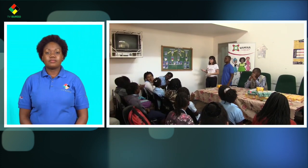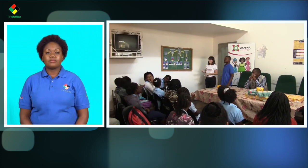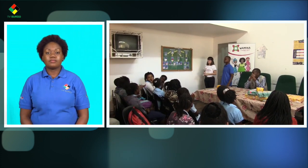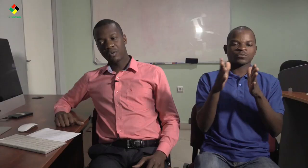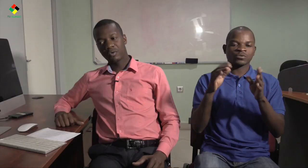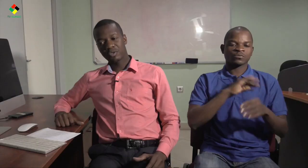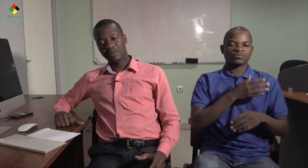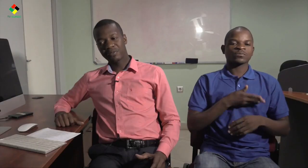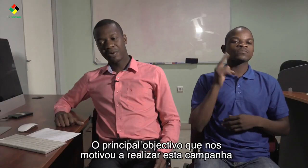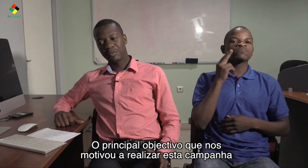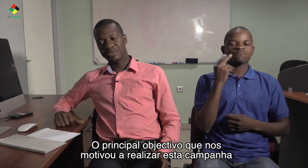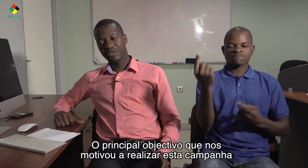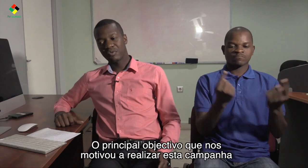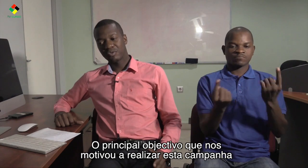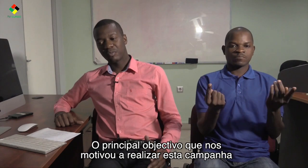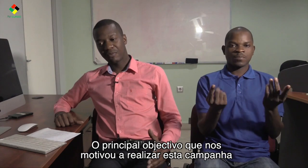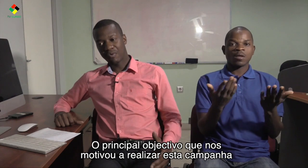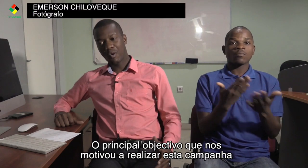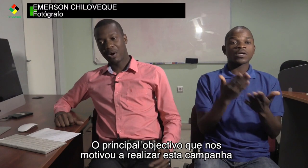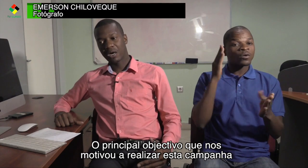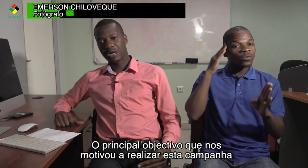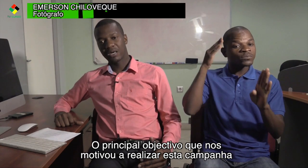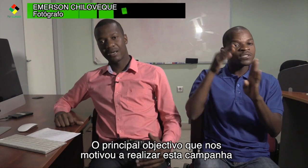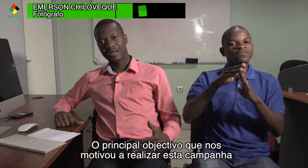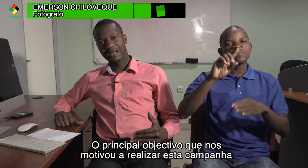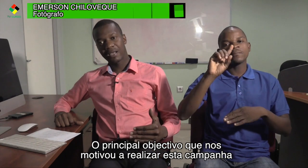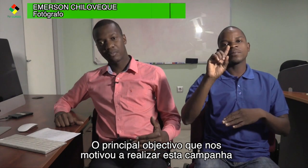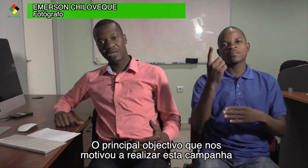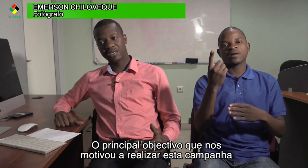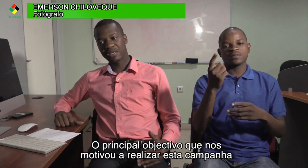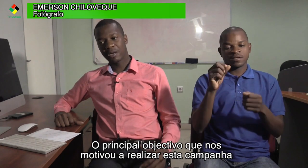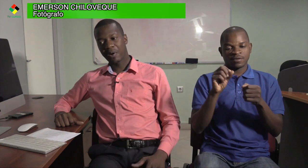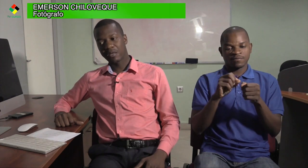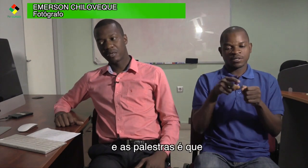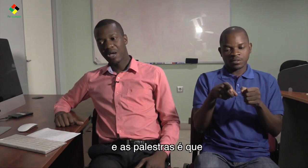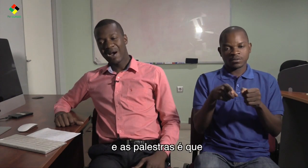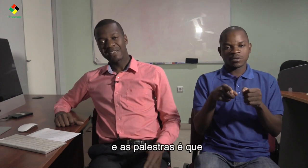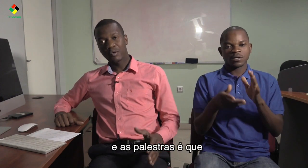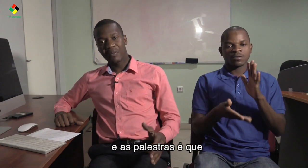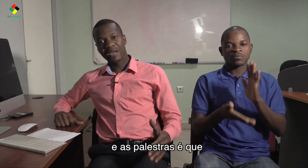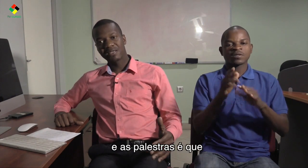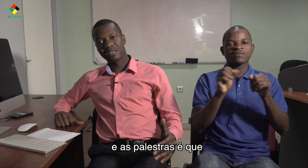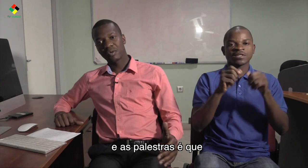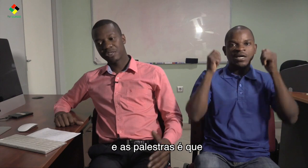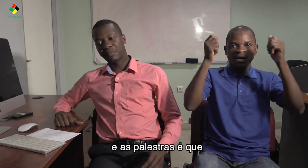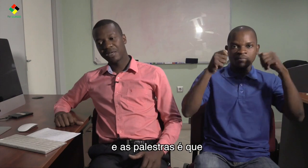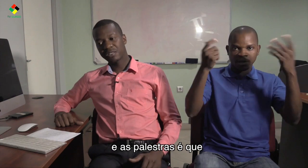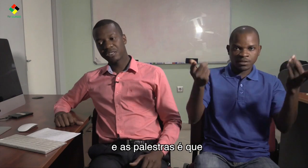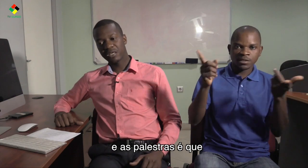O nosso principal objetivo que nos motivou a elaborar esta campanha assim como a realização das palestras é